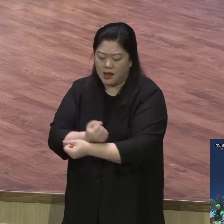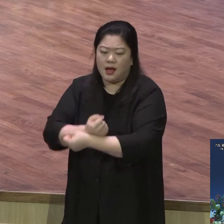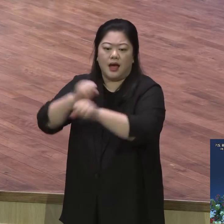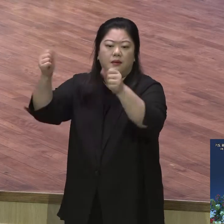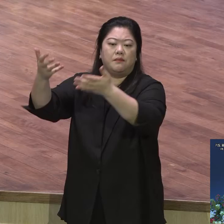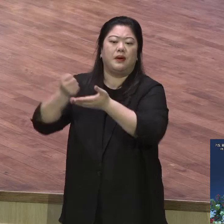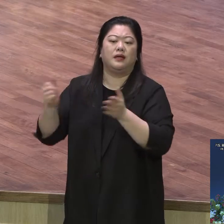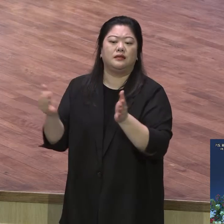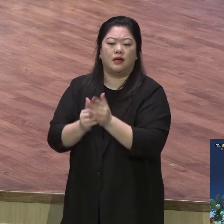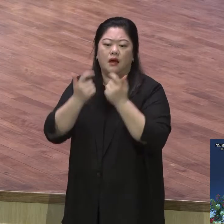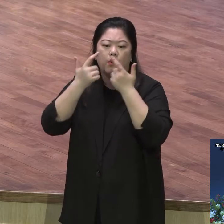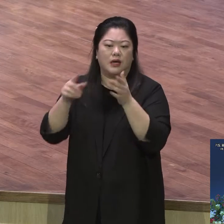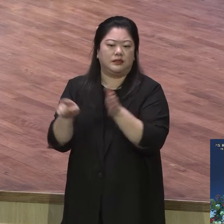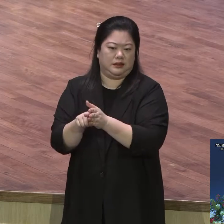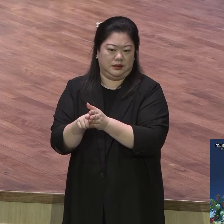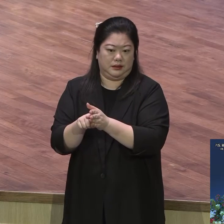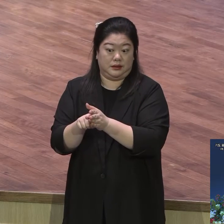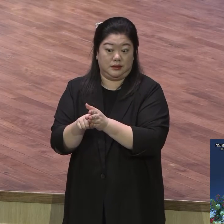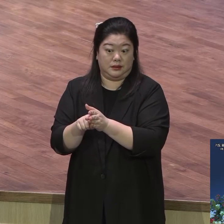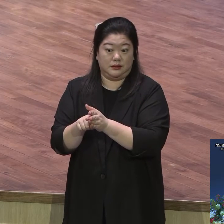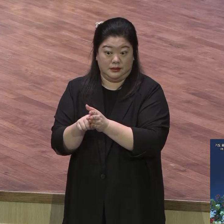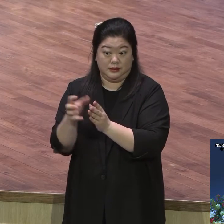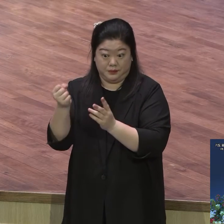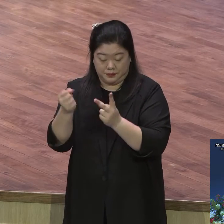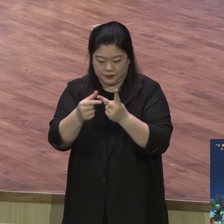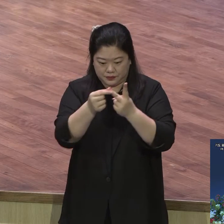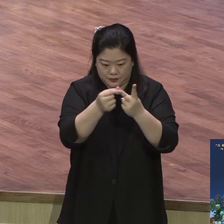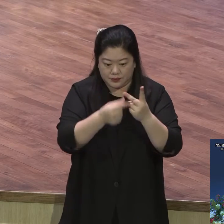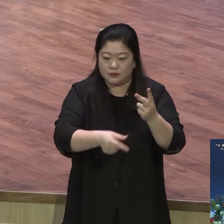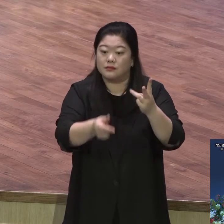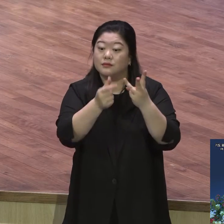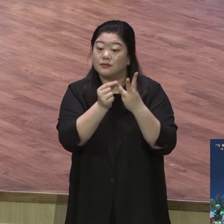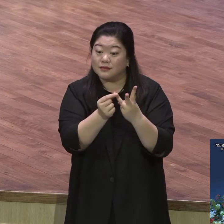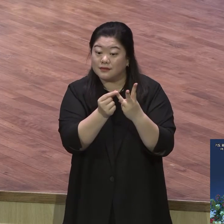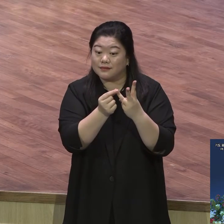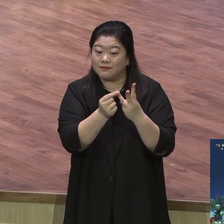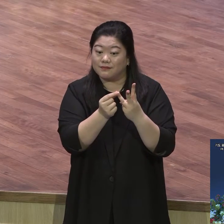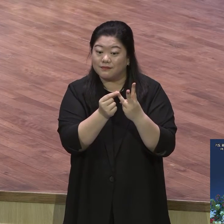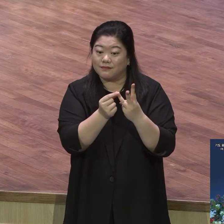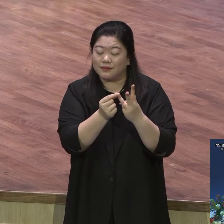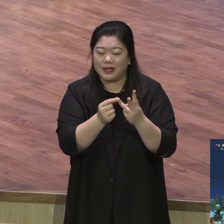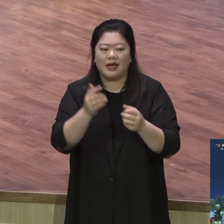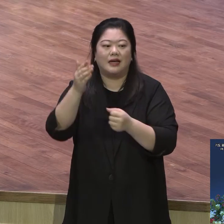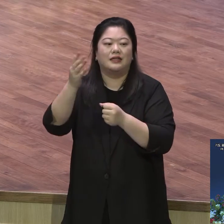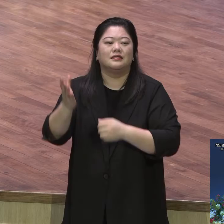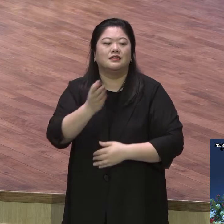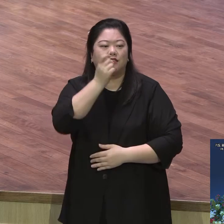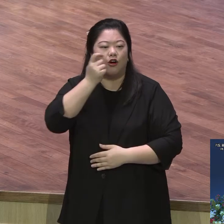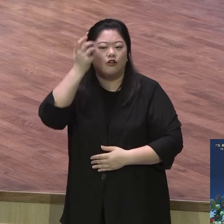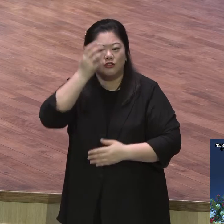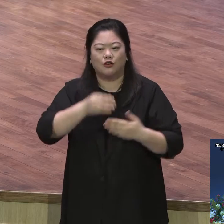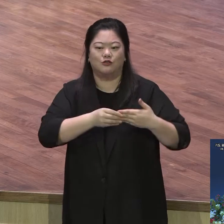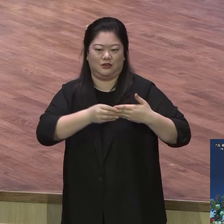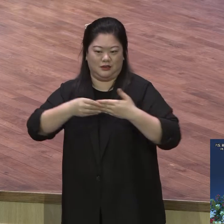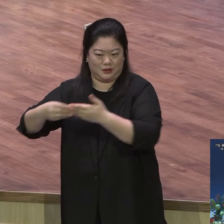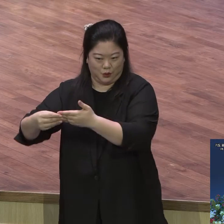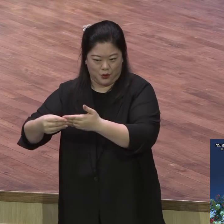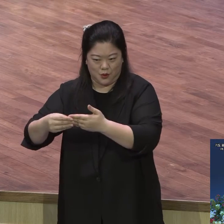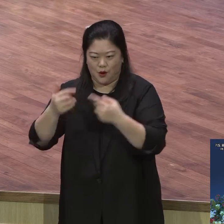해방받았다 말이야. 그 다음에 우리가 받을 확신이 뭐냐? 하나님의 인도를 받아야 돼요. 성령 인도의 확신. 인도.